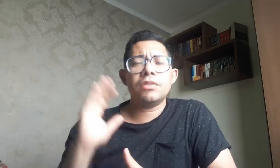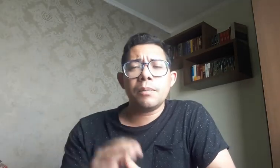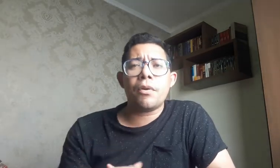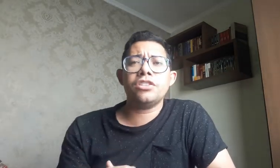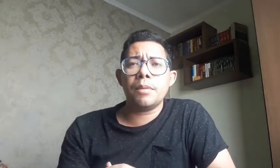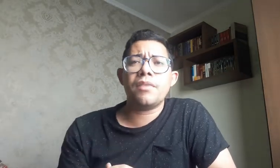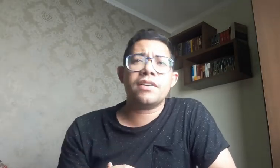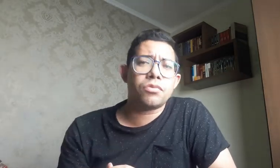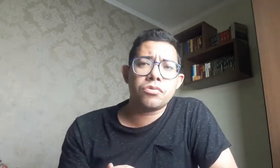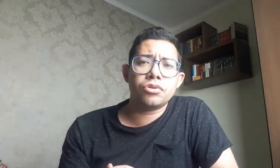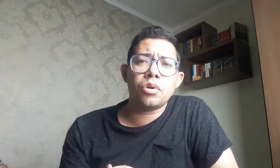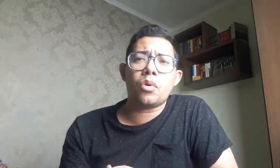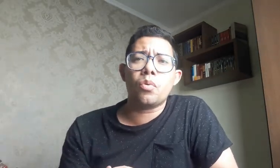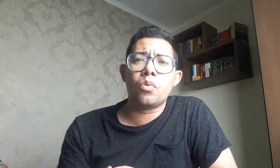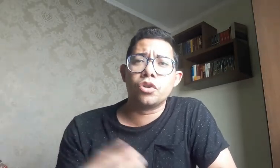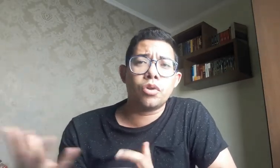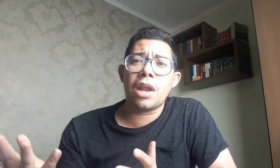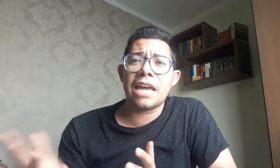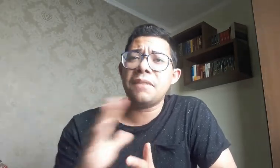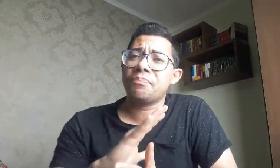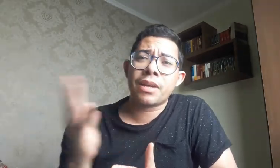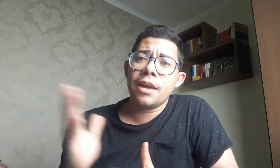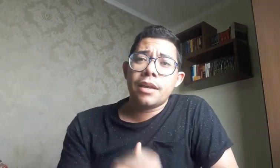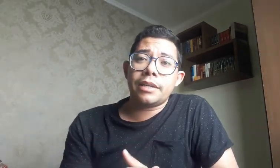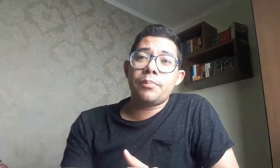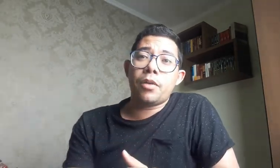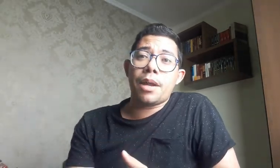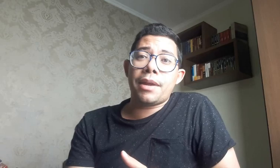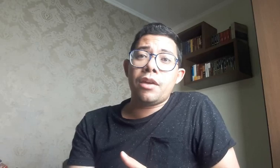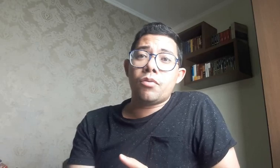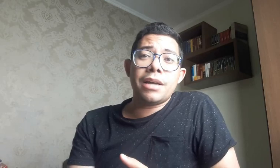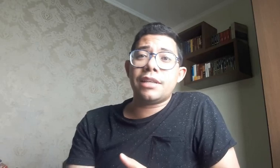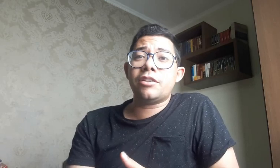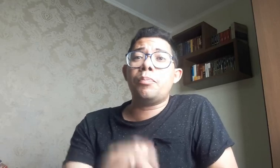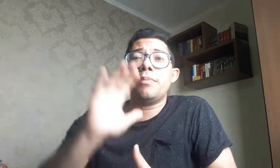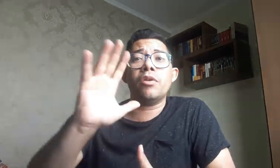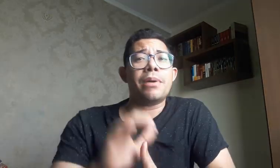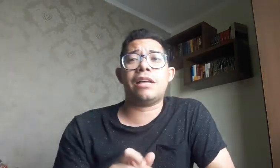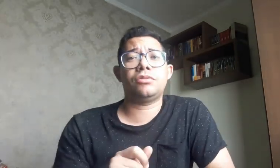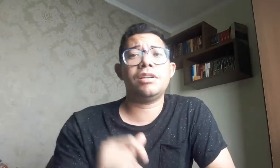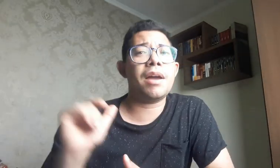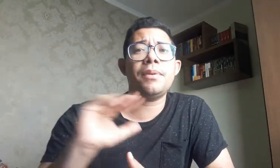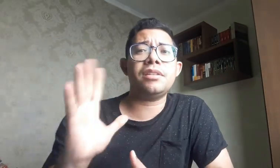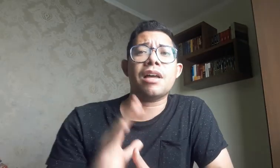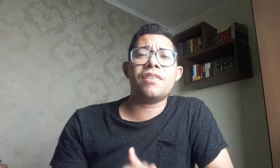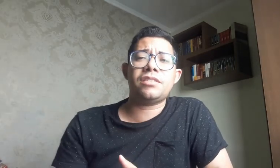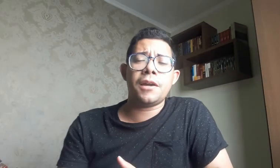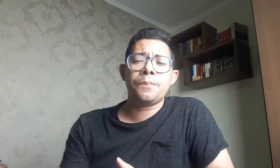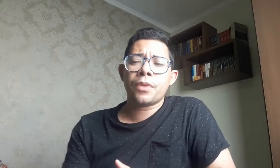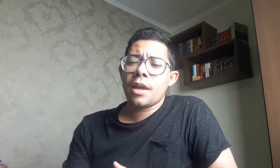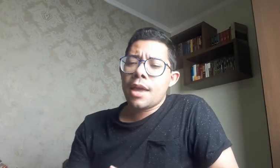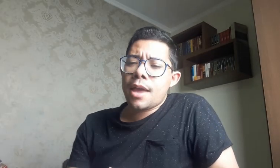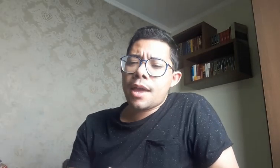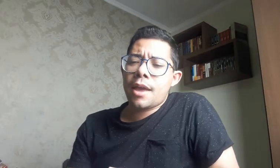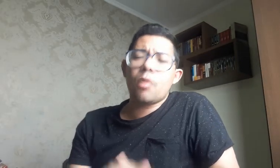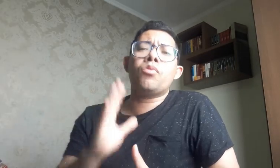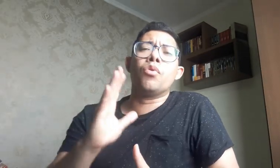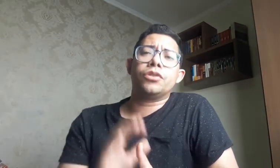você pode também fazer um curso online sem problema nenhum. Mas esse é o primeiro passo. Você vai precisar fazer um curso.